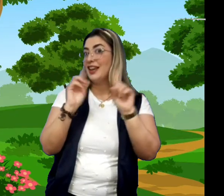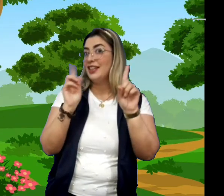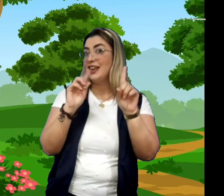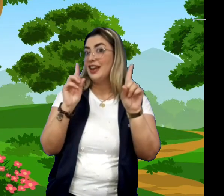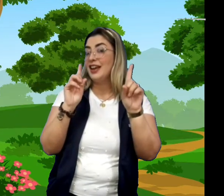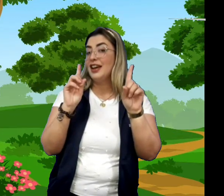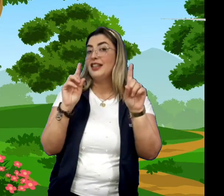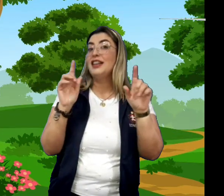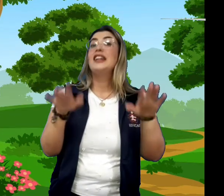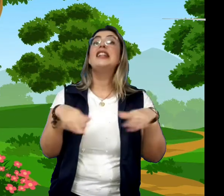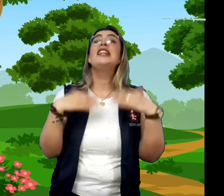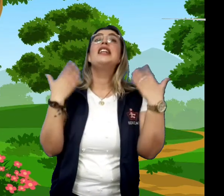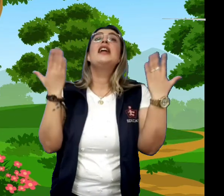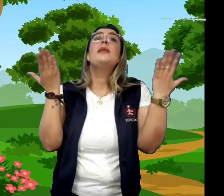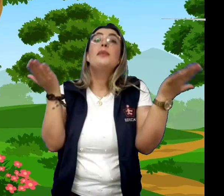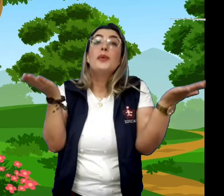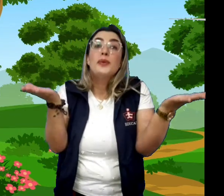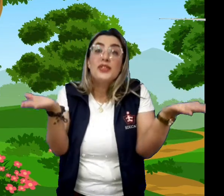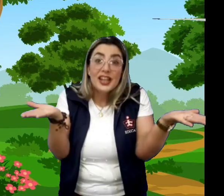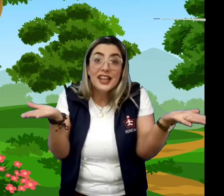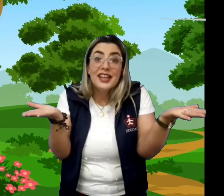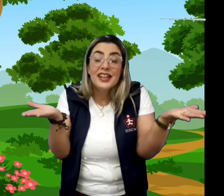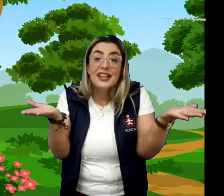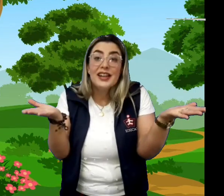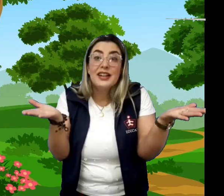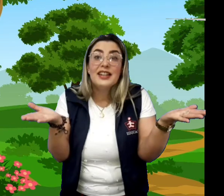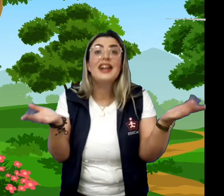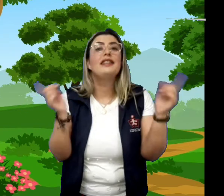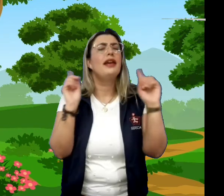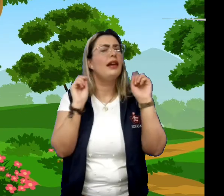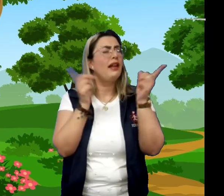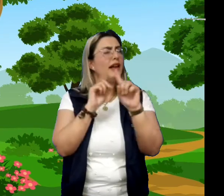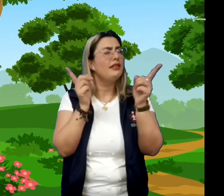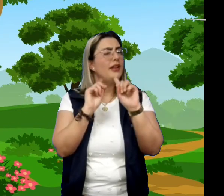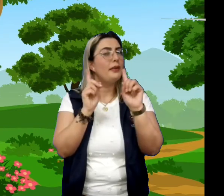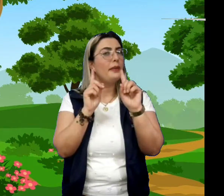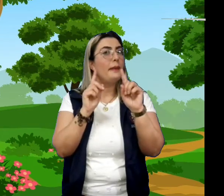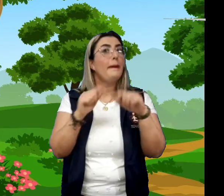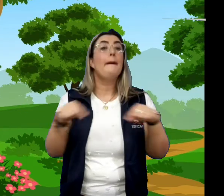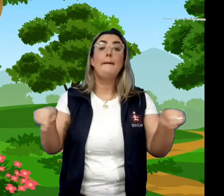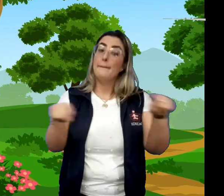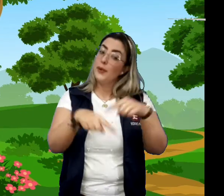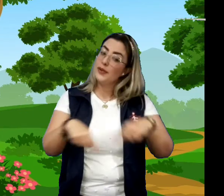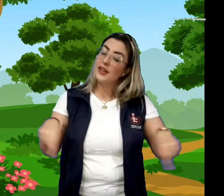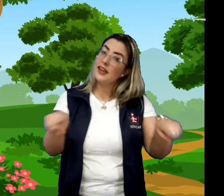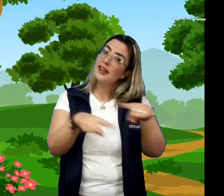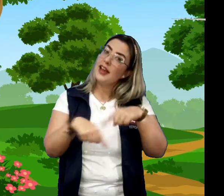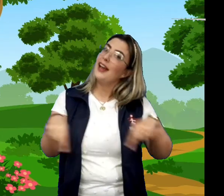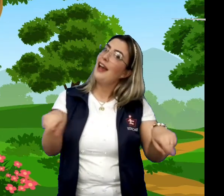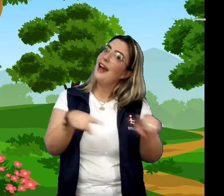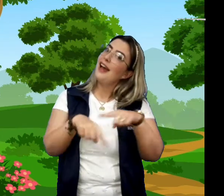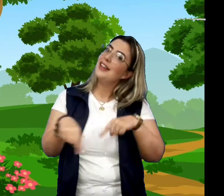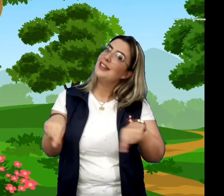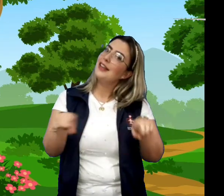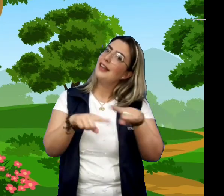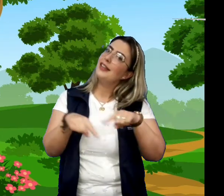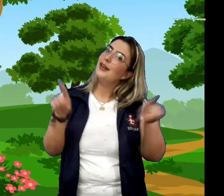nada Ninguém podia entrar nela, não Porque na casa não